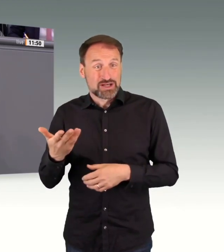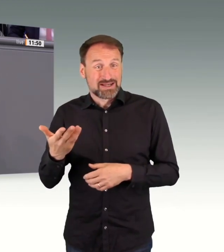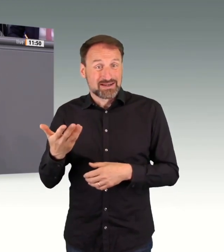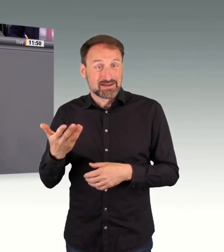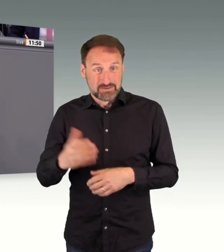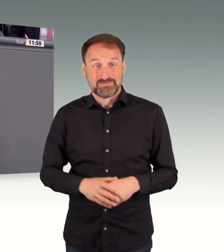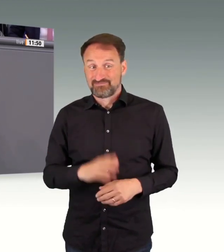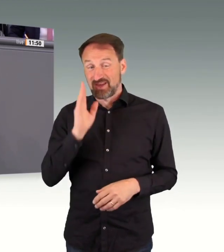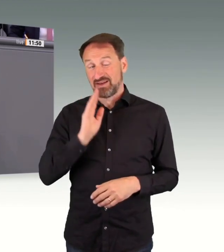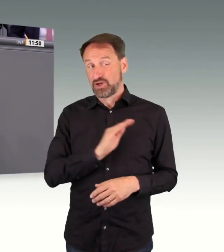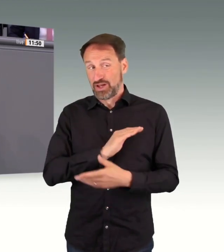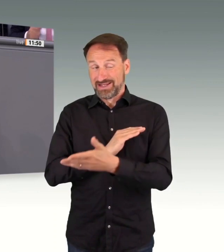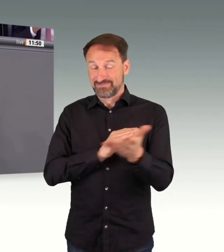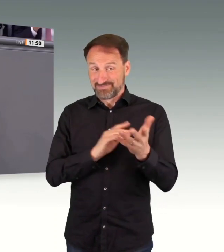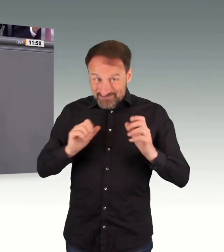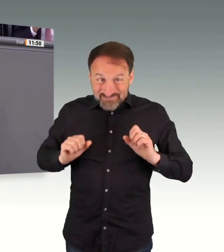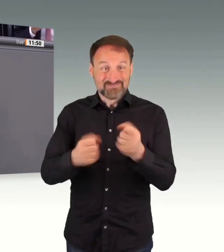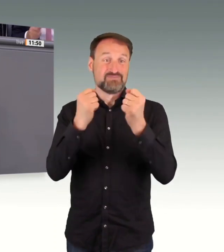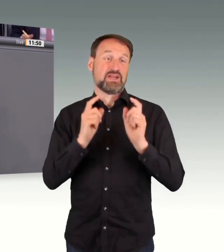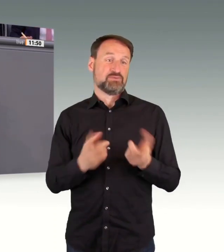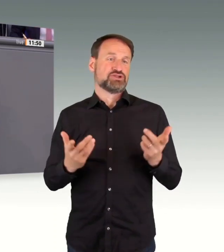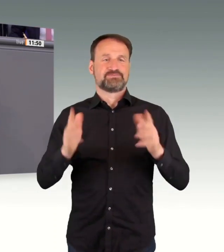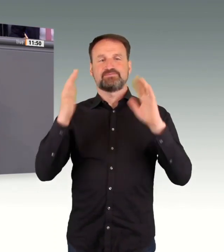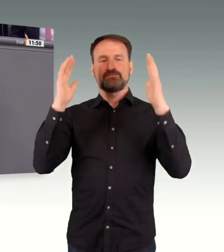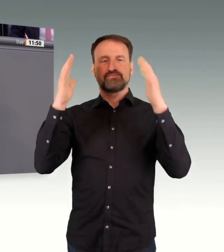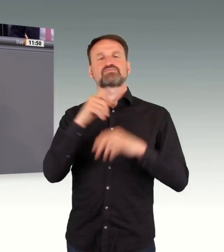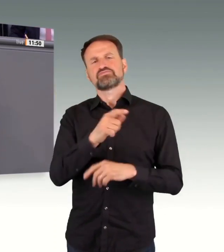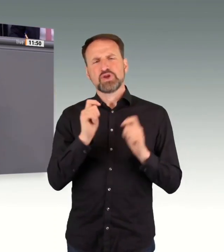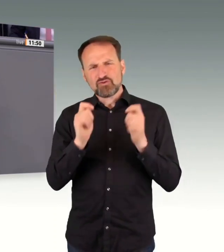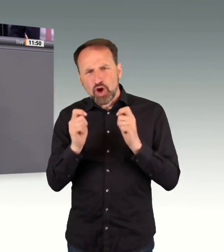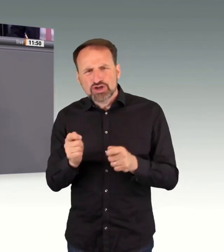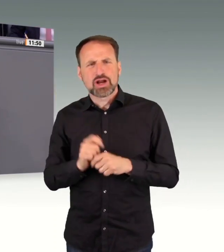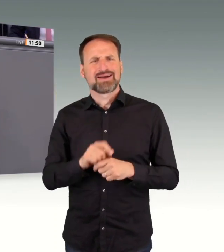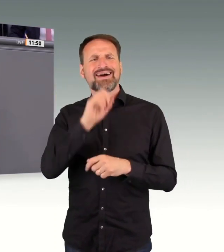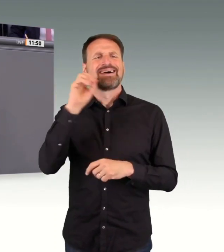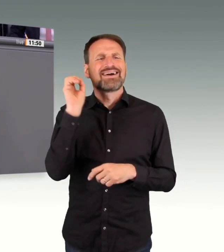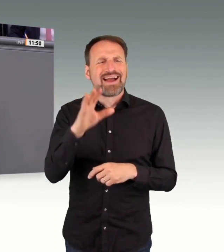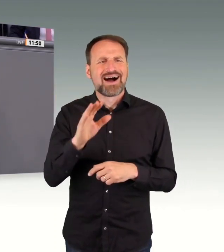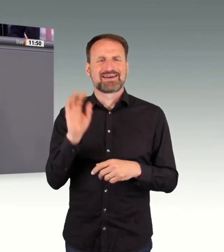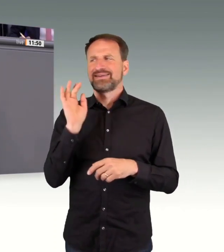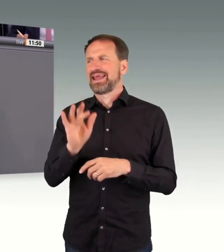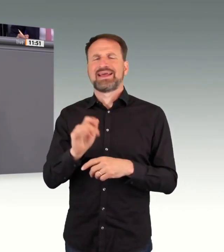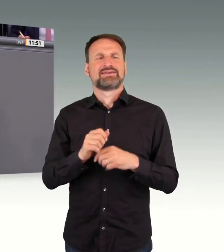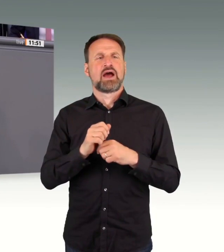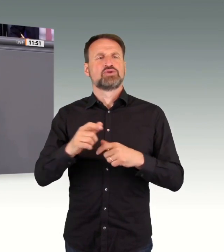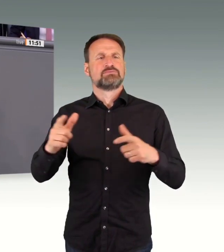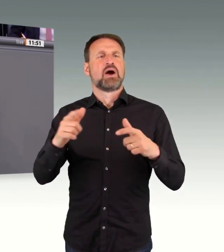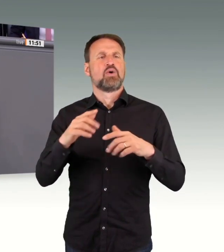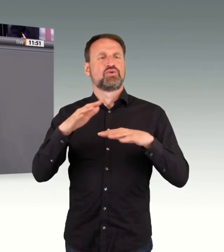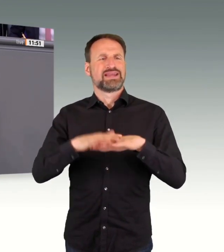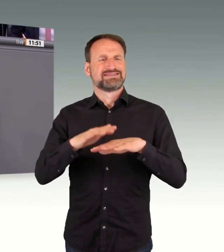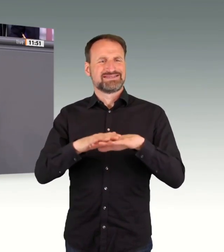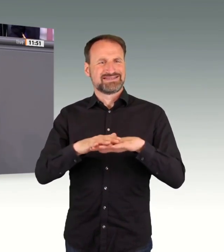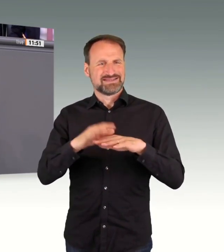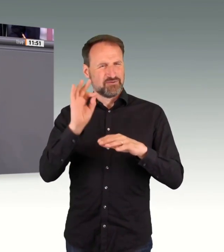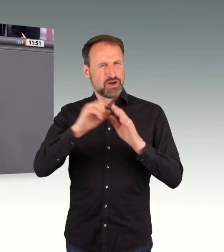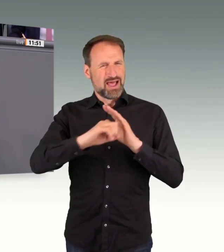Wasserstoffinfrastruktur und wichtiger Verkehrsinfrastrukturprojekte keine aufschiebende Wirkung haben sollen. Wissen